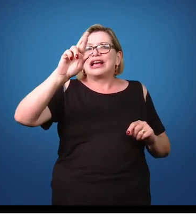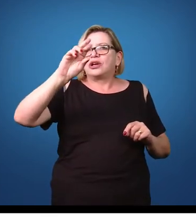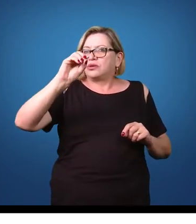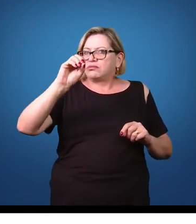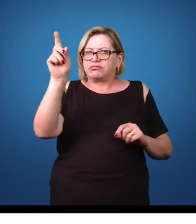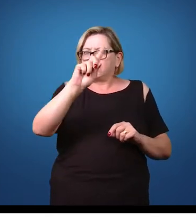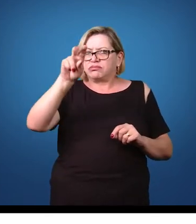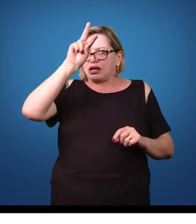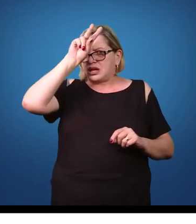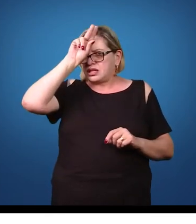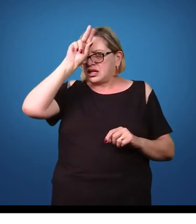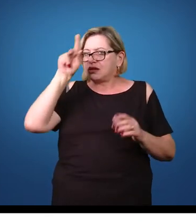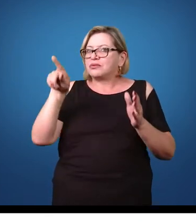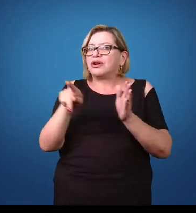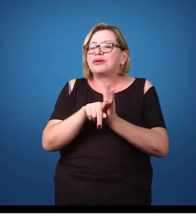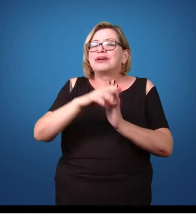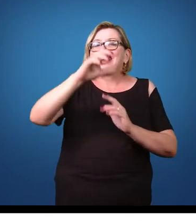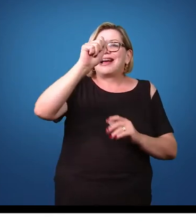aracnídeos.